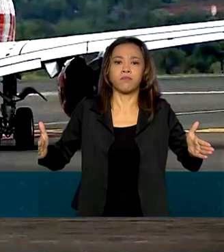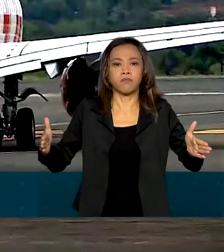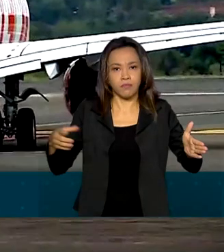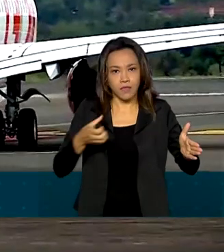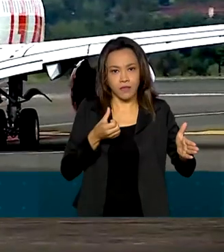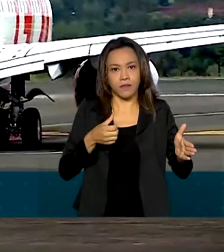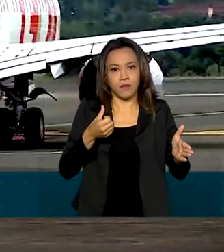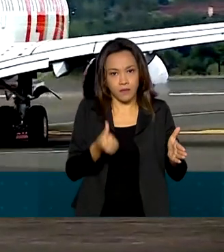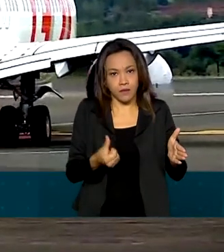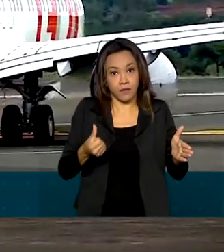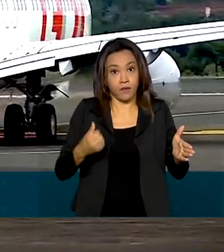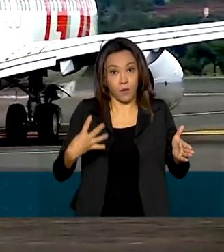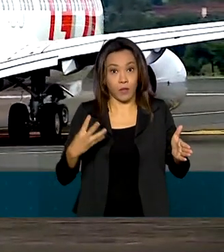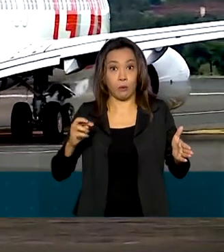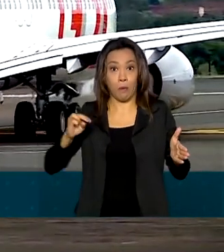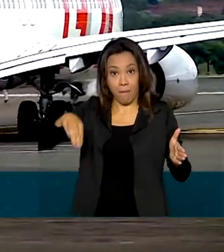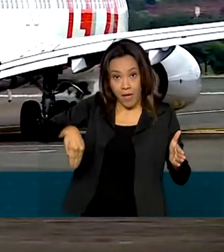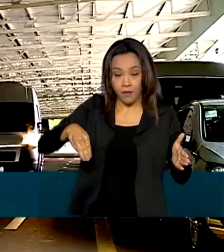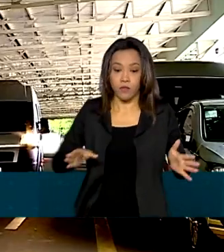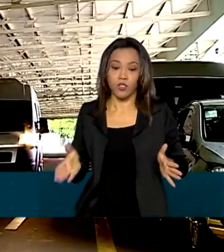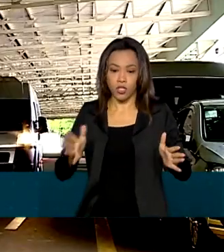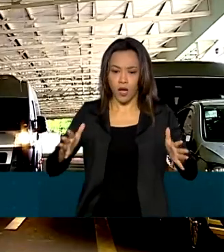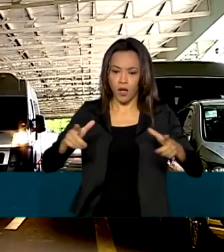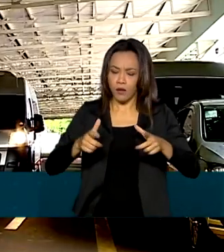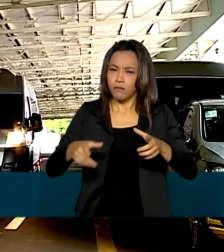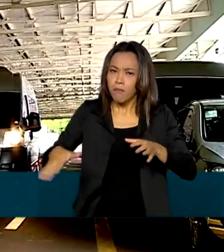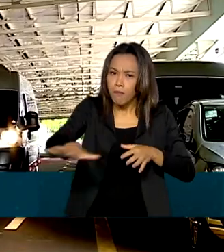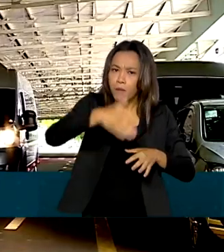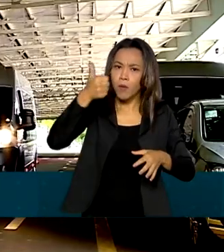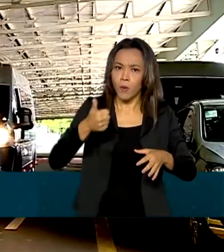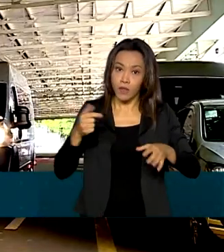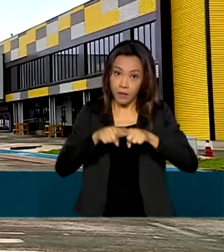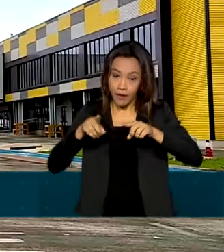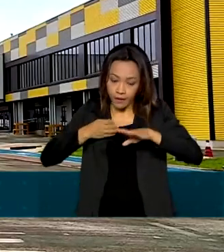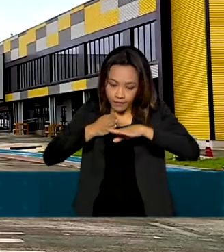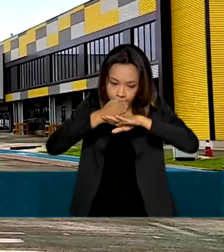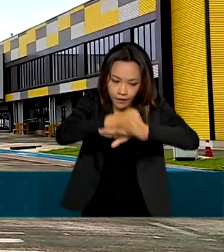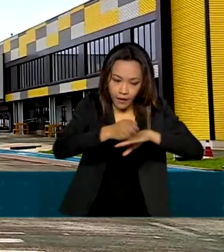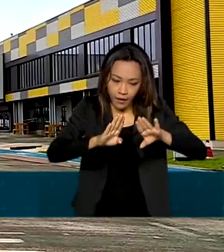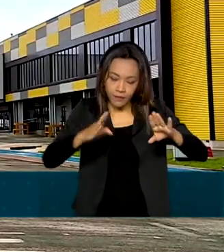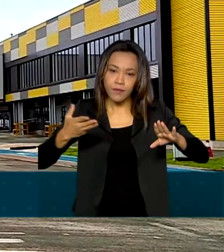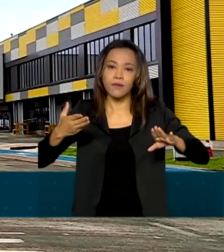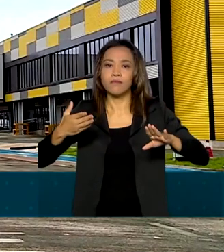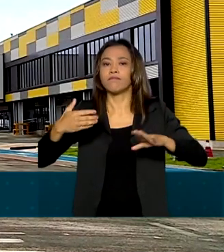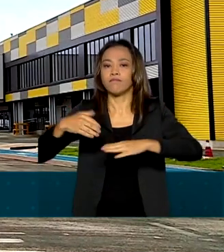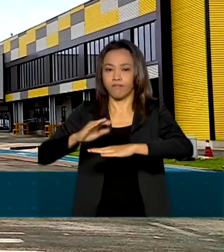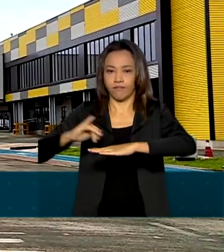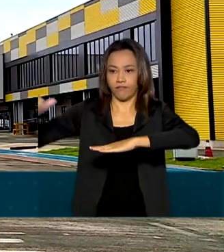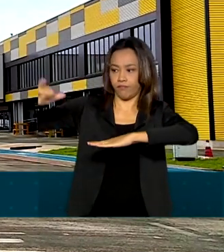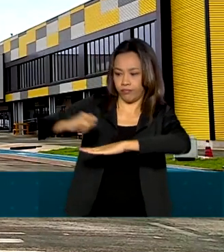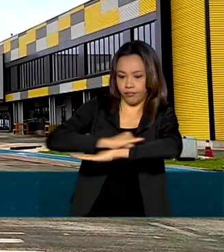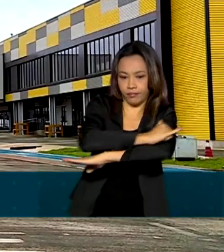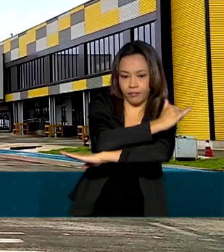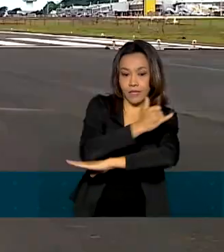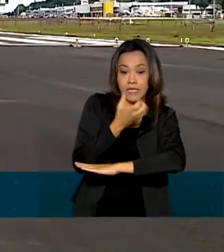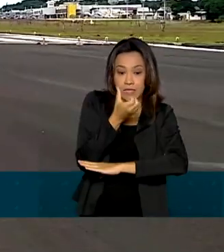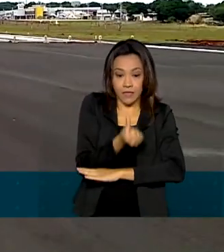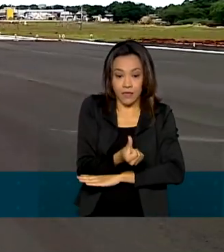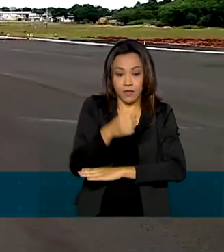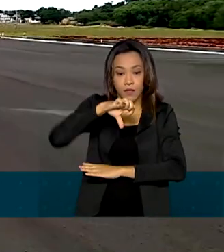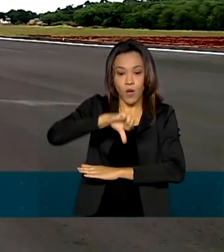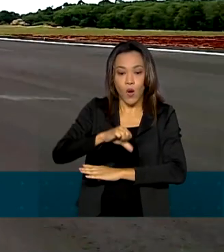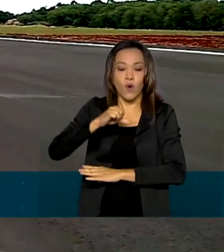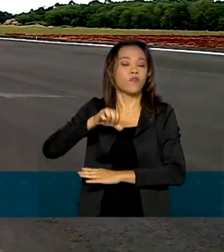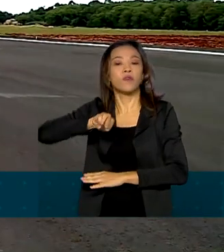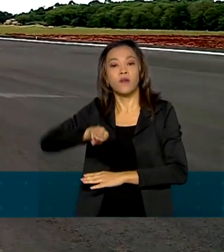Também foram modificados o pátio de manobras e a entrada do aeroporto. Mais de 69 milhões de reais foram